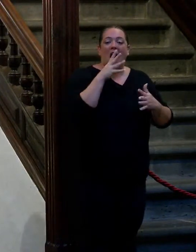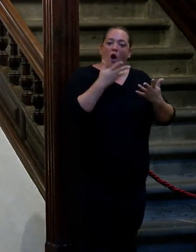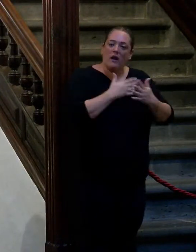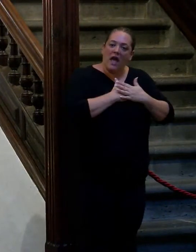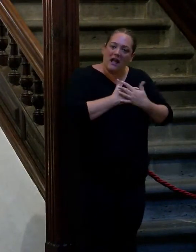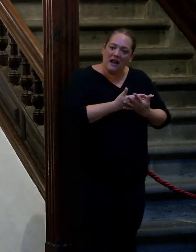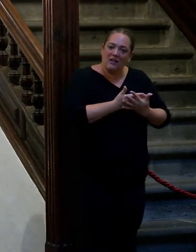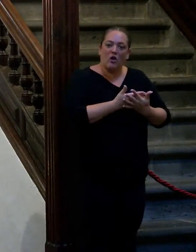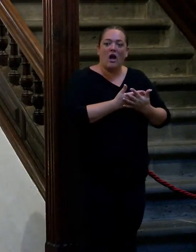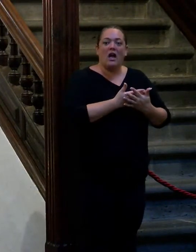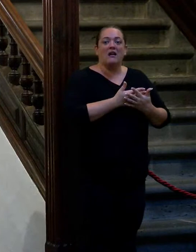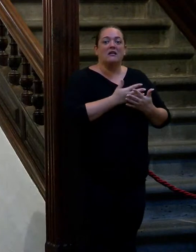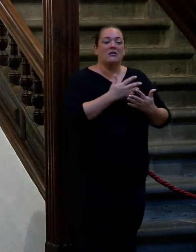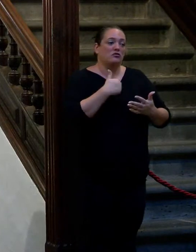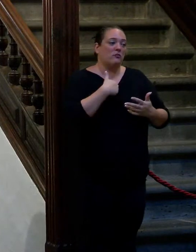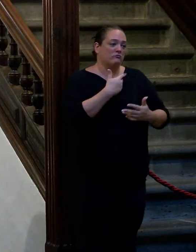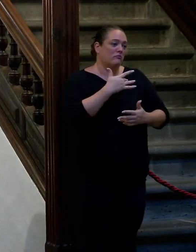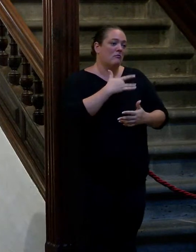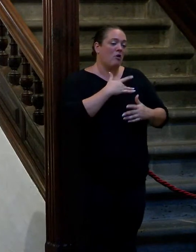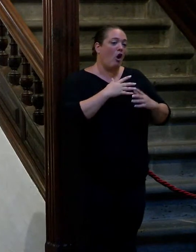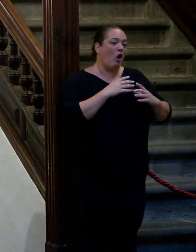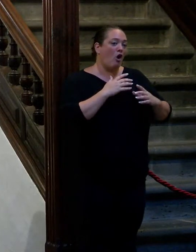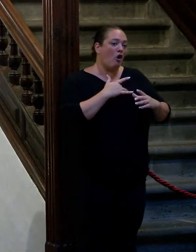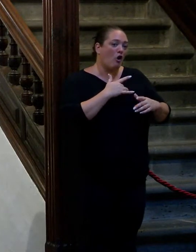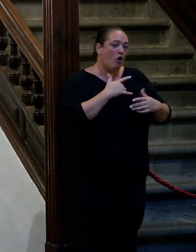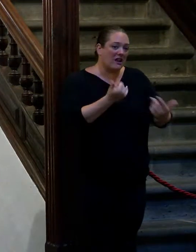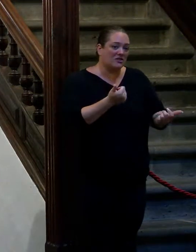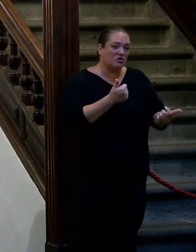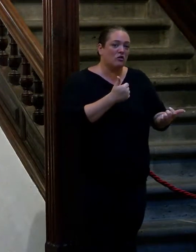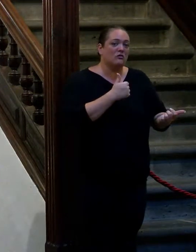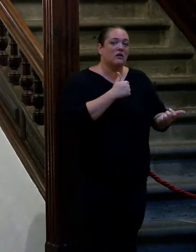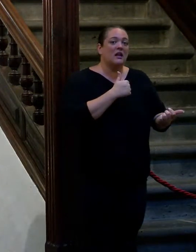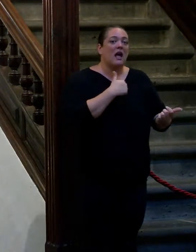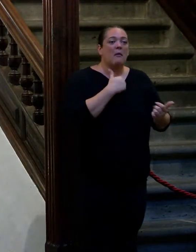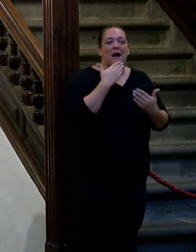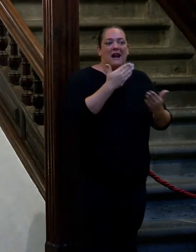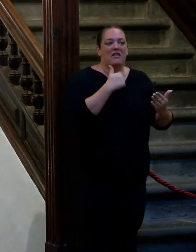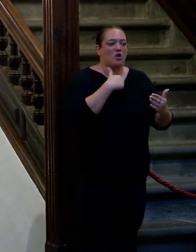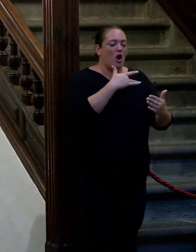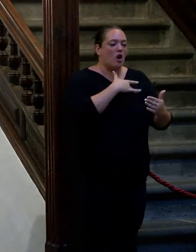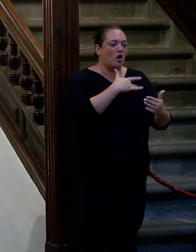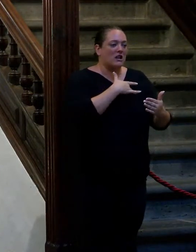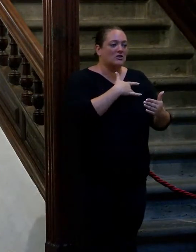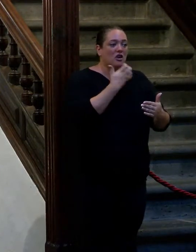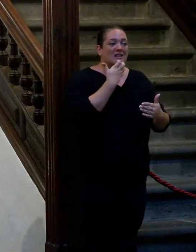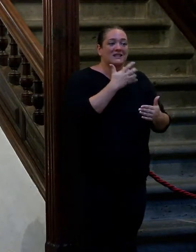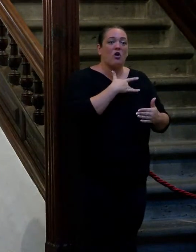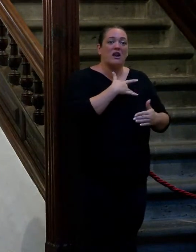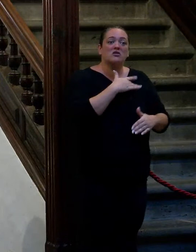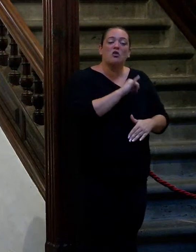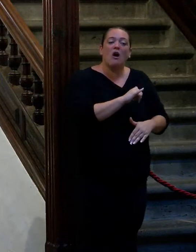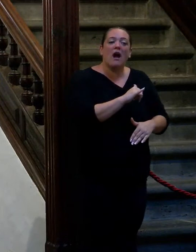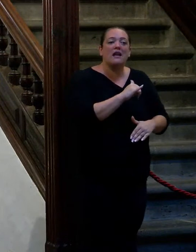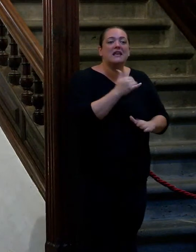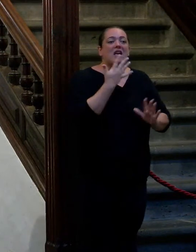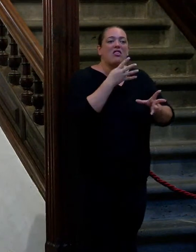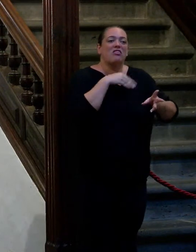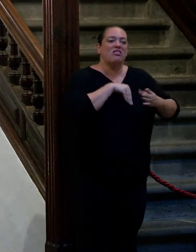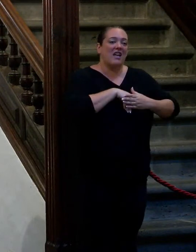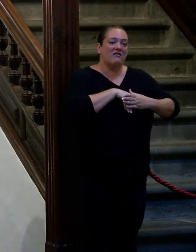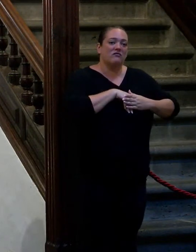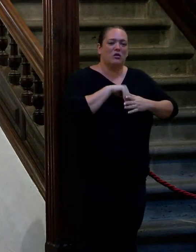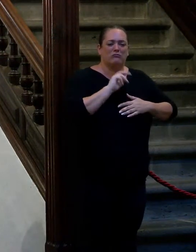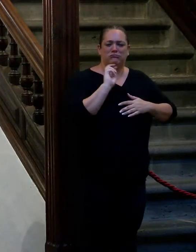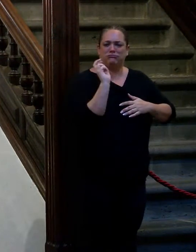digo que el corazón aunque la gente crea que es el rabo no el músculo que más va a decir es el corazón en el corazón si tú quieres te cabe lo infinito y más